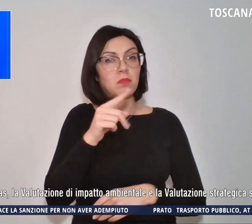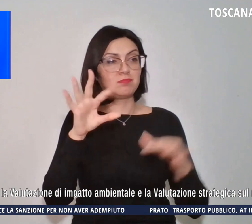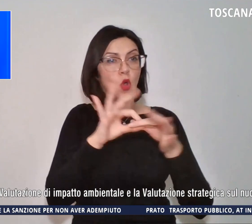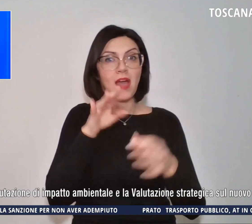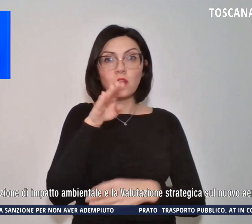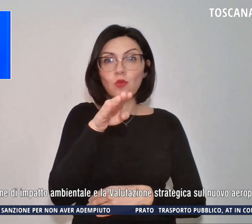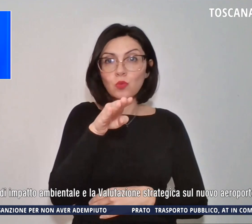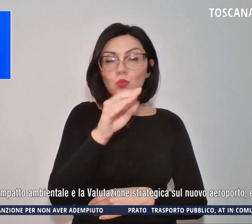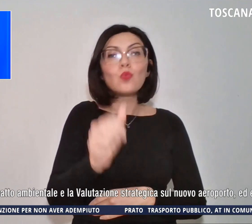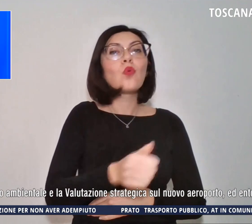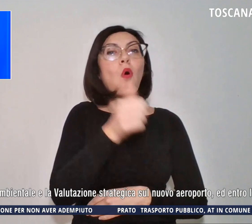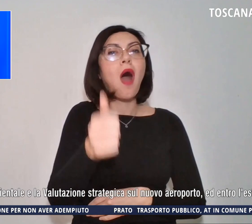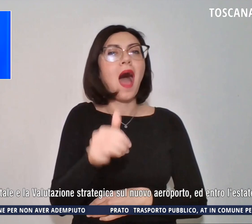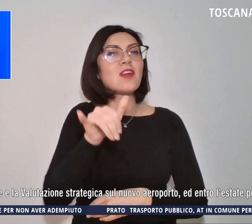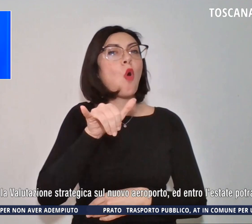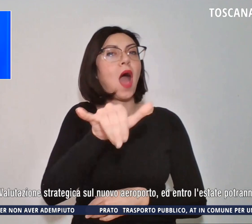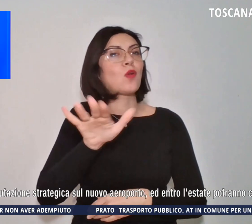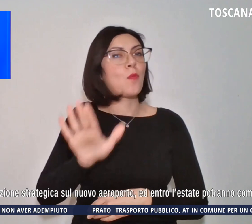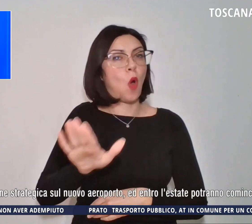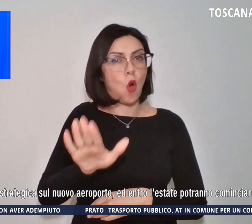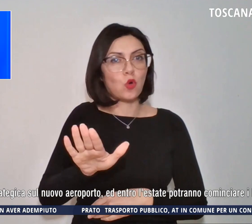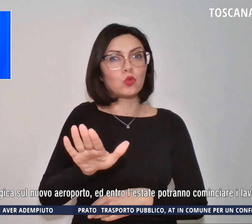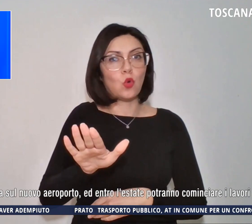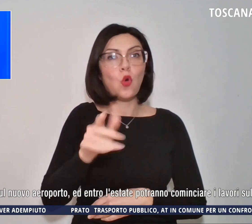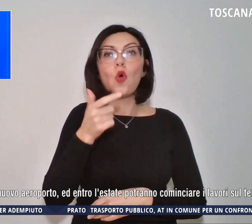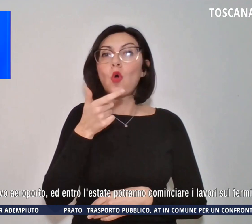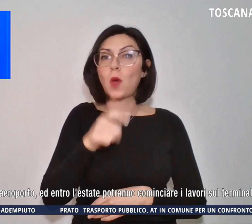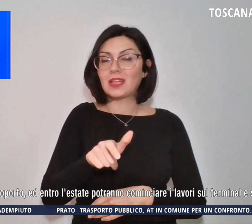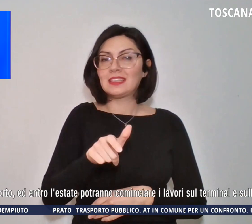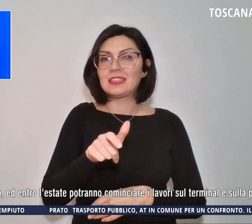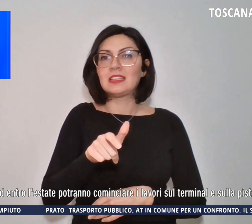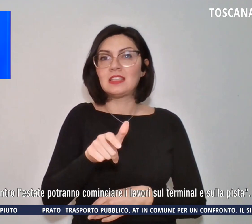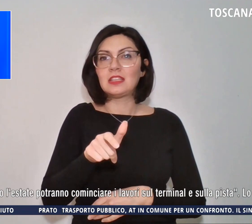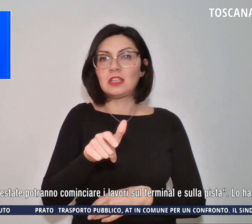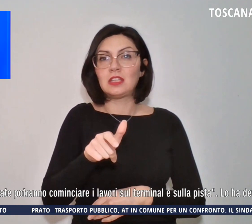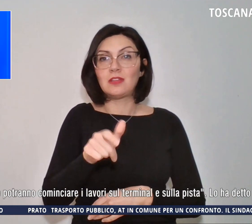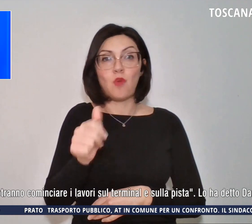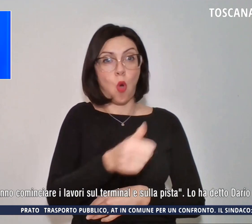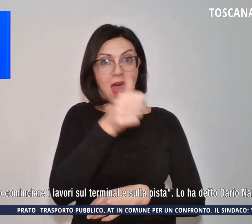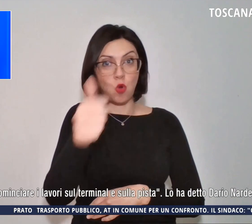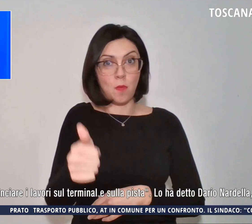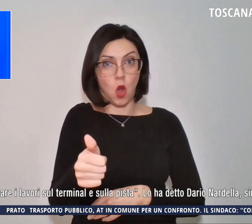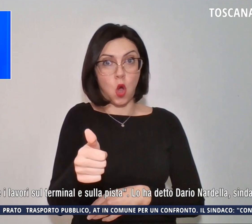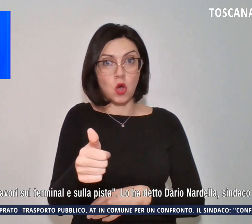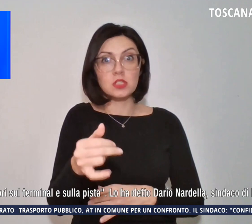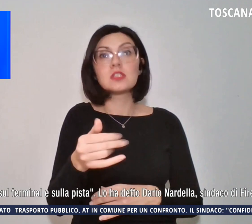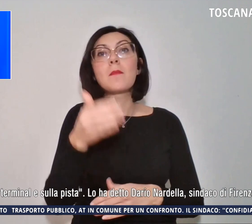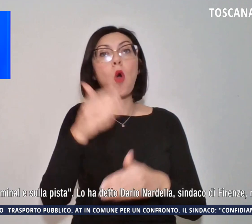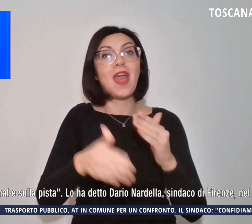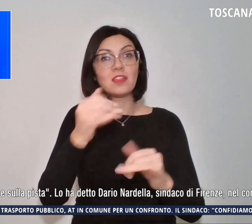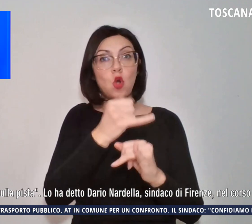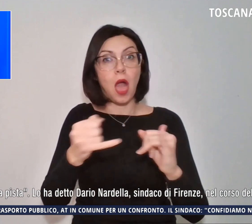'anno dell'aeroporto perché entro la metà dell'anno prossimo avremo la